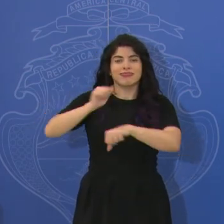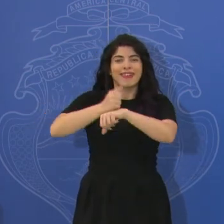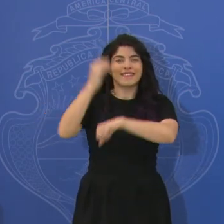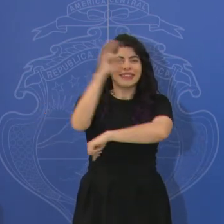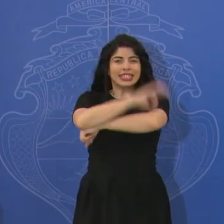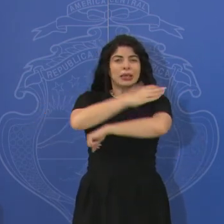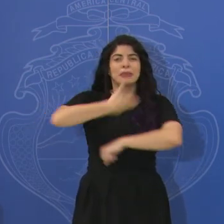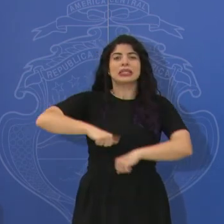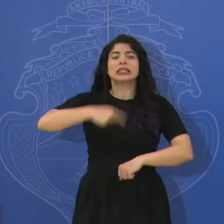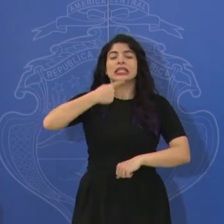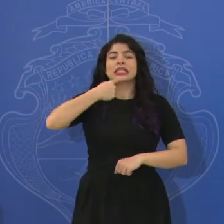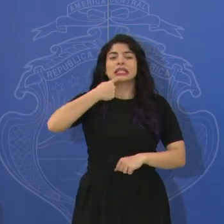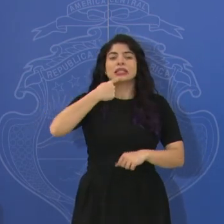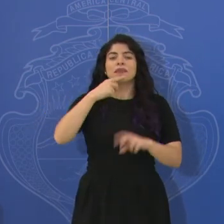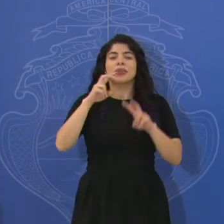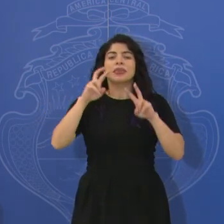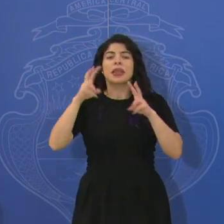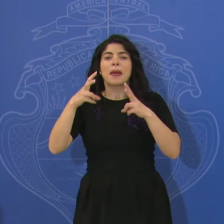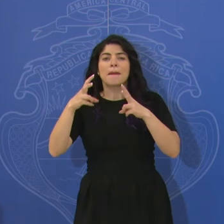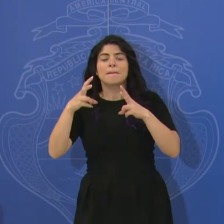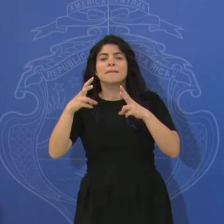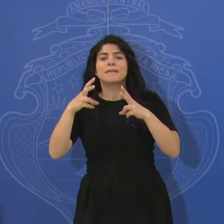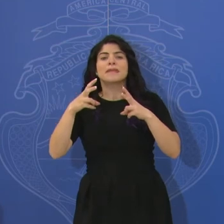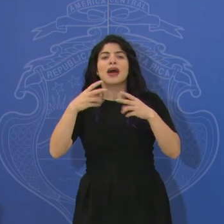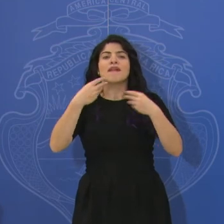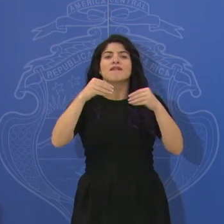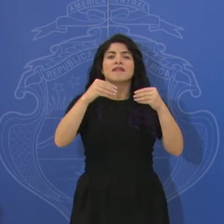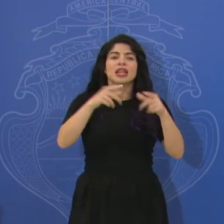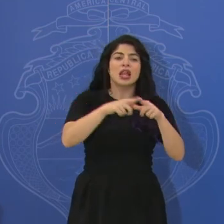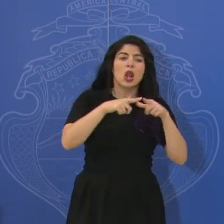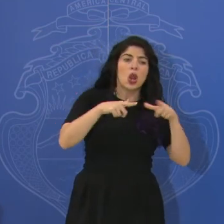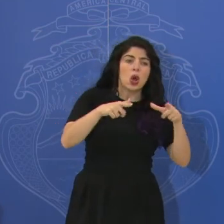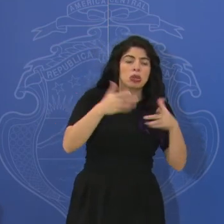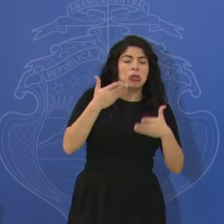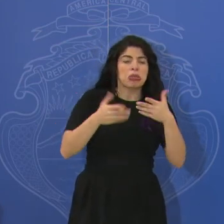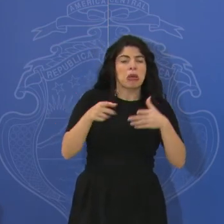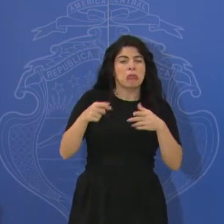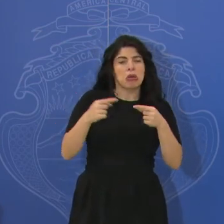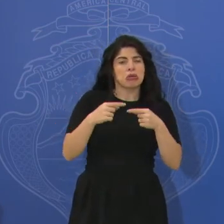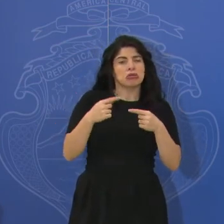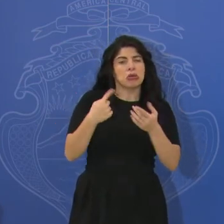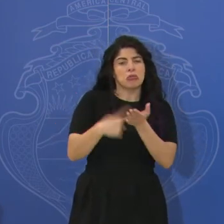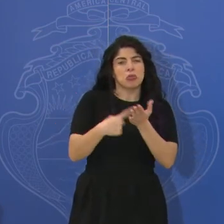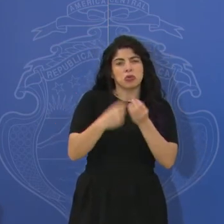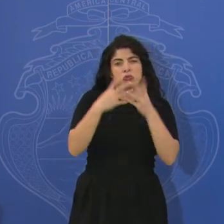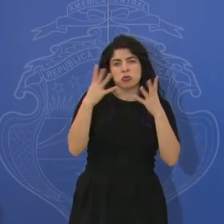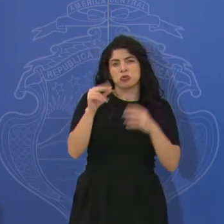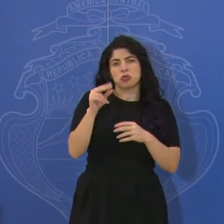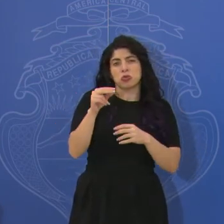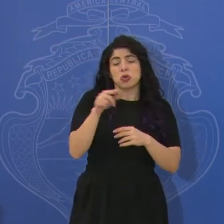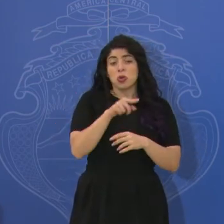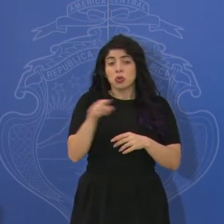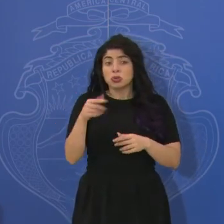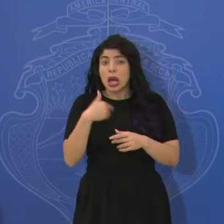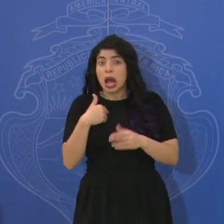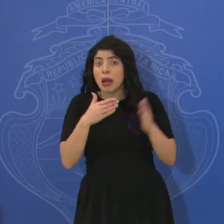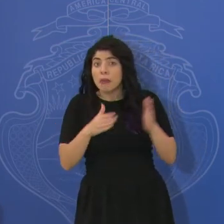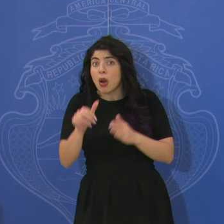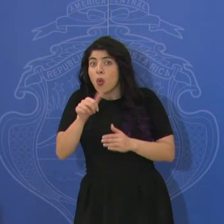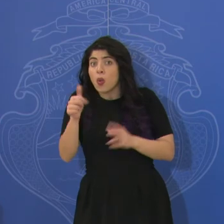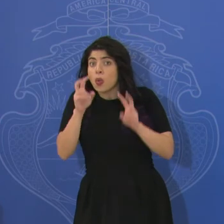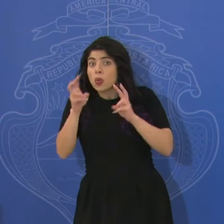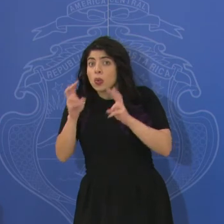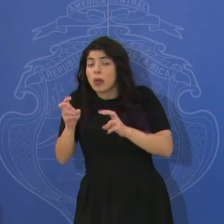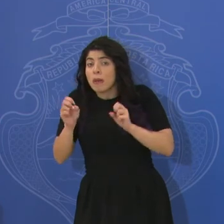mencionó, por ejemplo, el tema de venta de terrenos, que puede que eso no sea tan polémico. Quisiera saber si ustedes tienen a mano algunos otros que pudiéramos